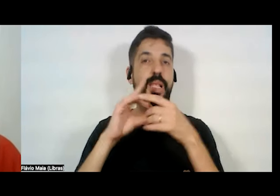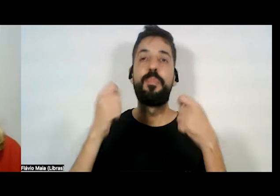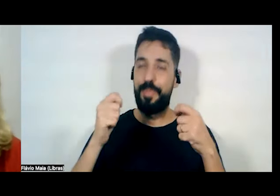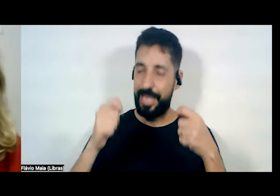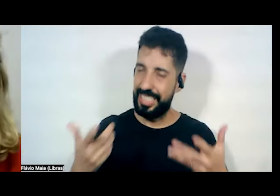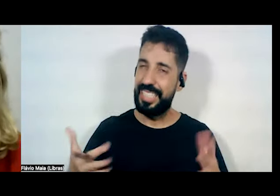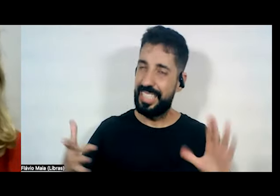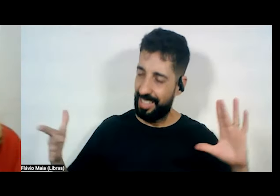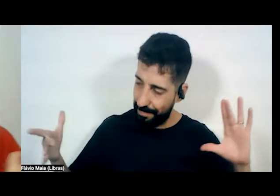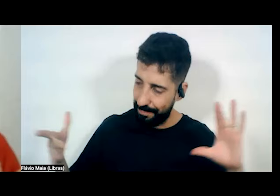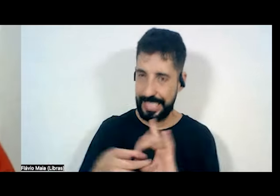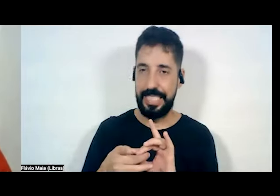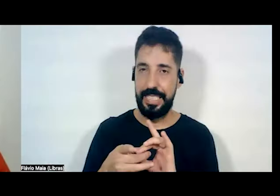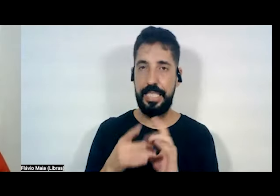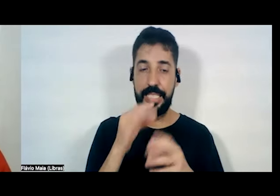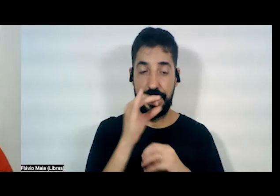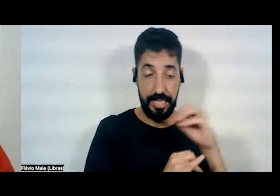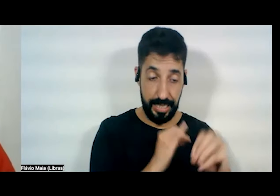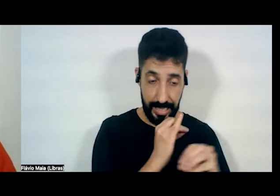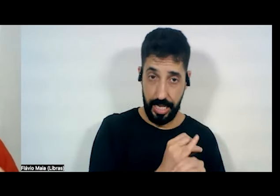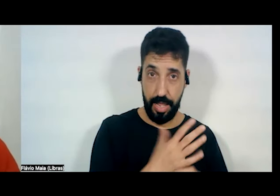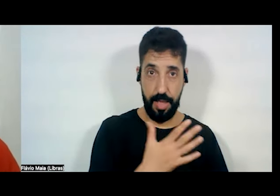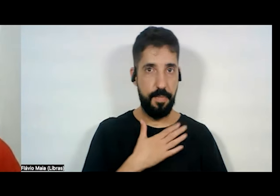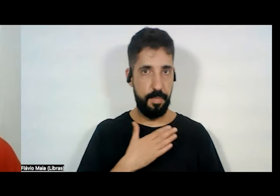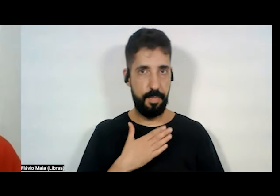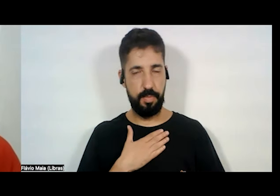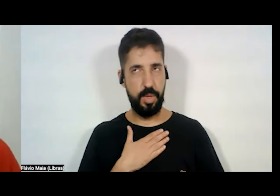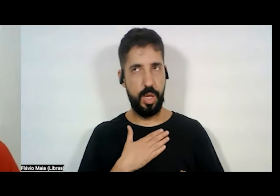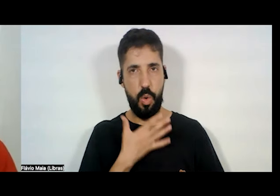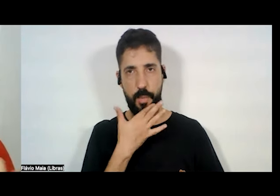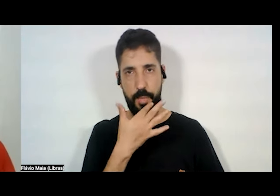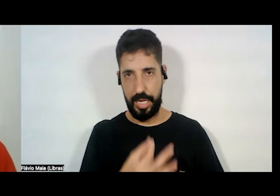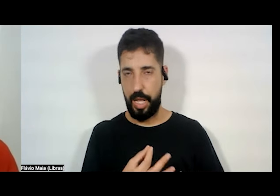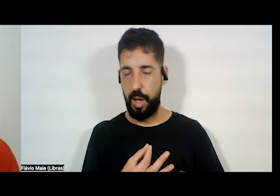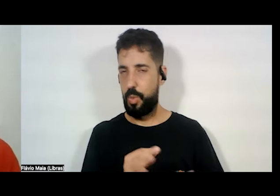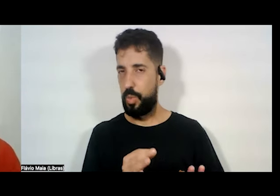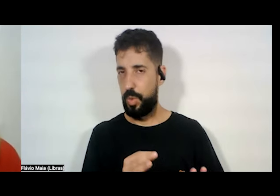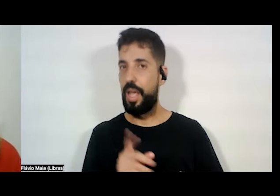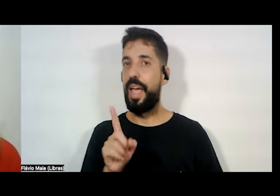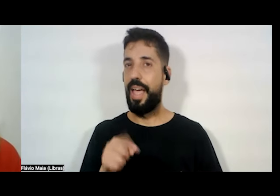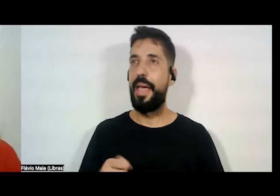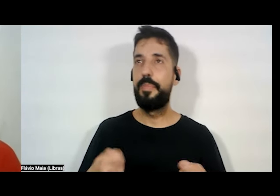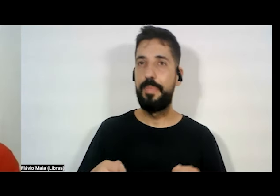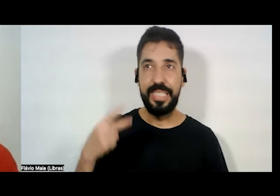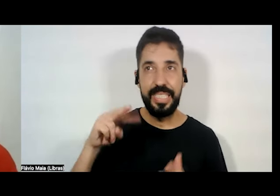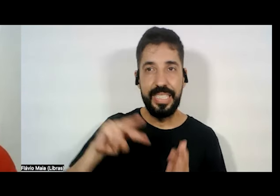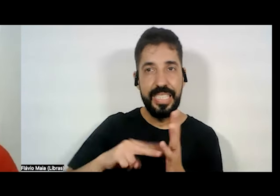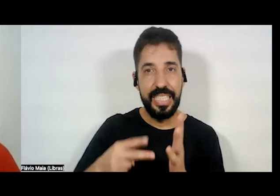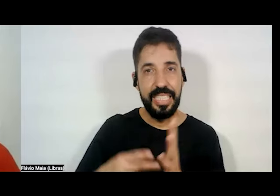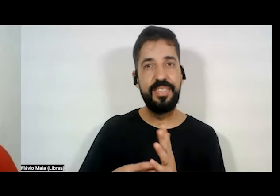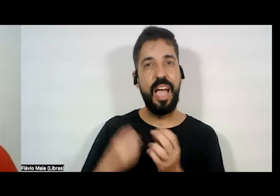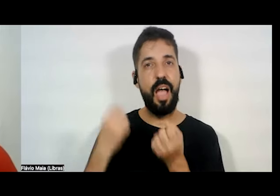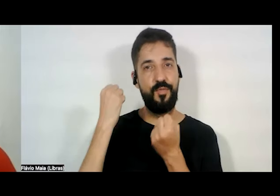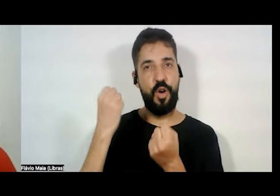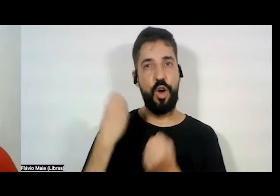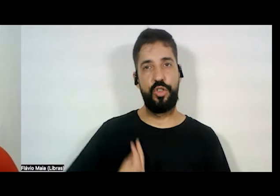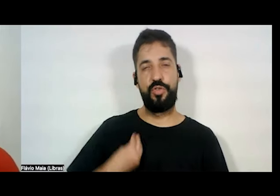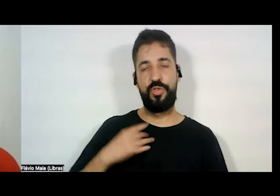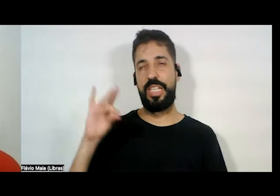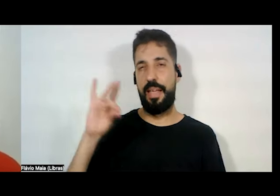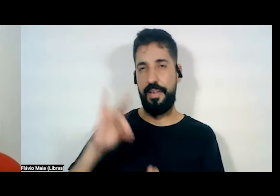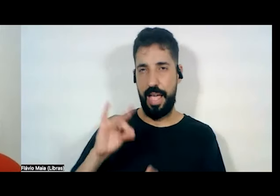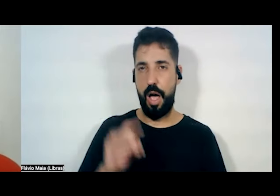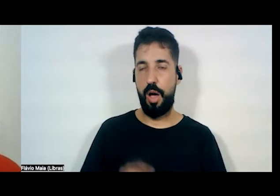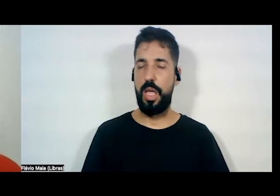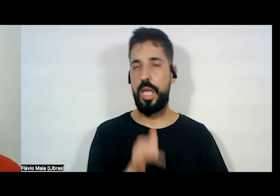a internet do meu modo de ver aquilo que faça sentido na vida real. Vou dar um exemplo para vocês. na